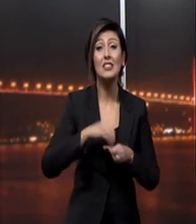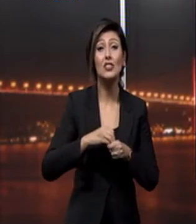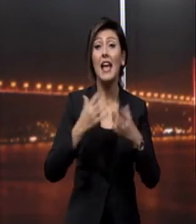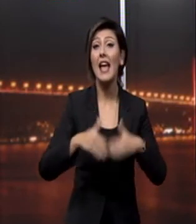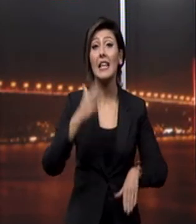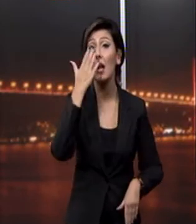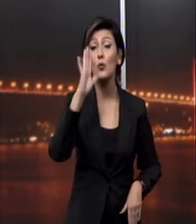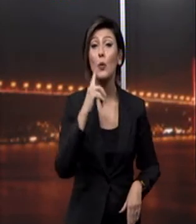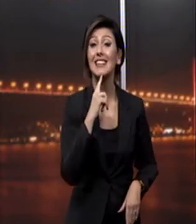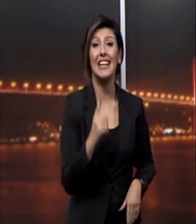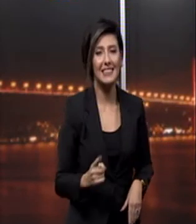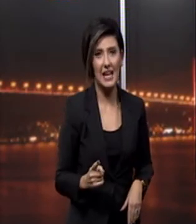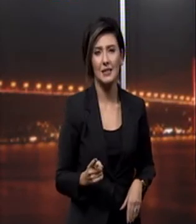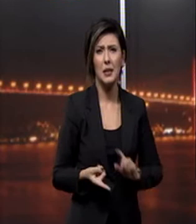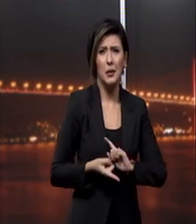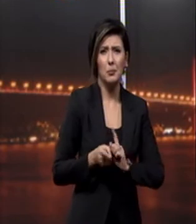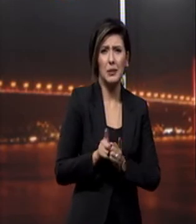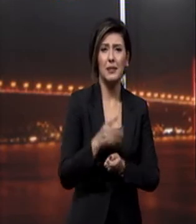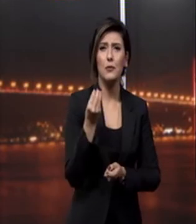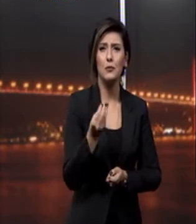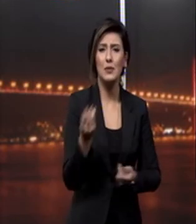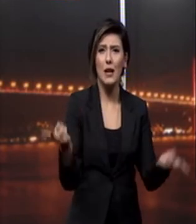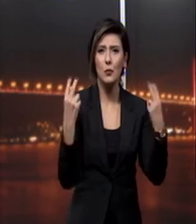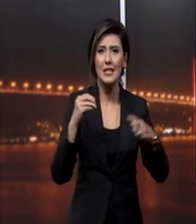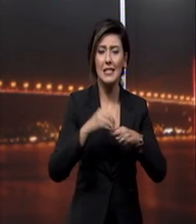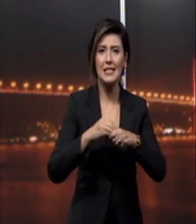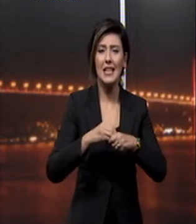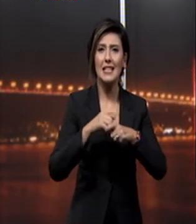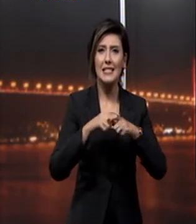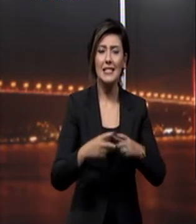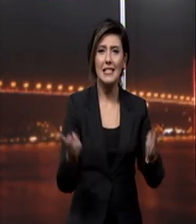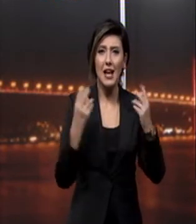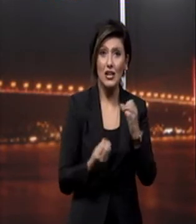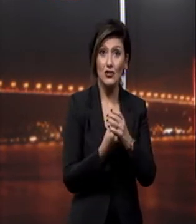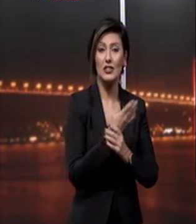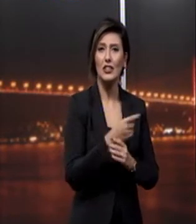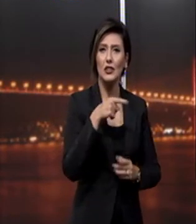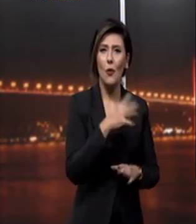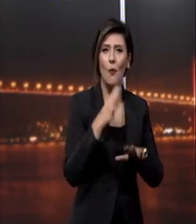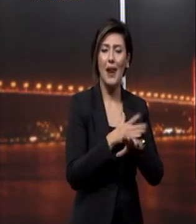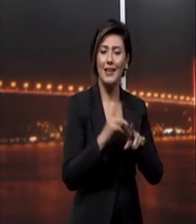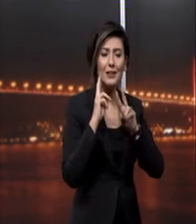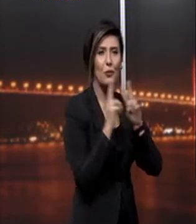engel yok dediler Birbirinden güzel gösterilerle sahneye çıktılar İşte o renkli görüntüler